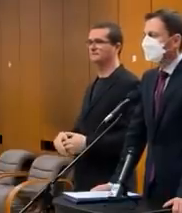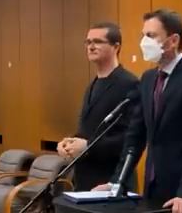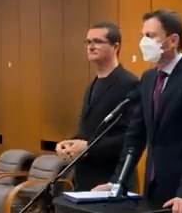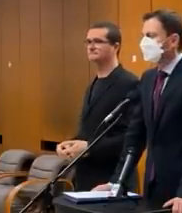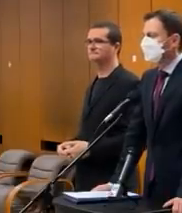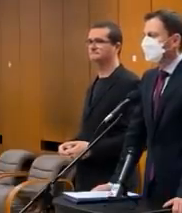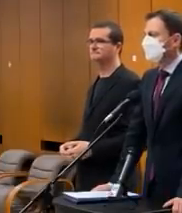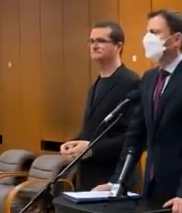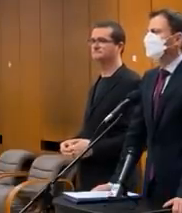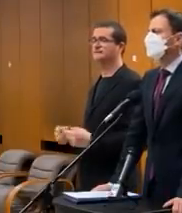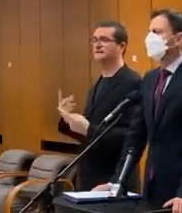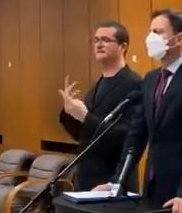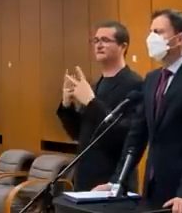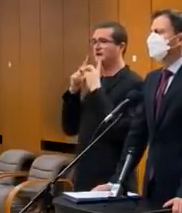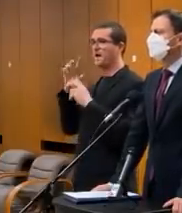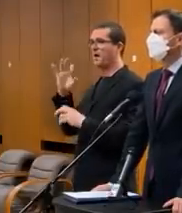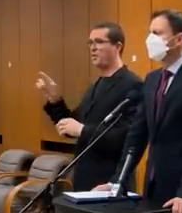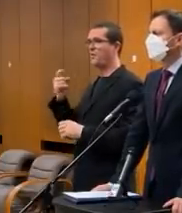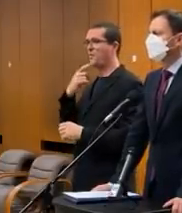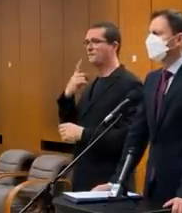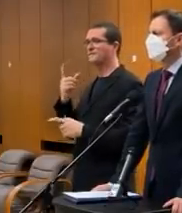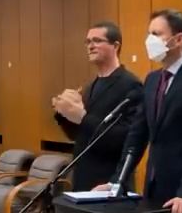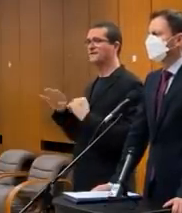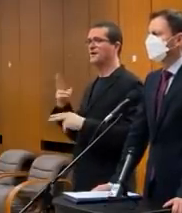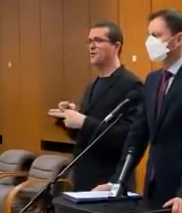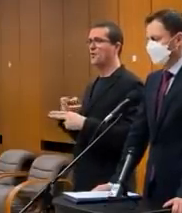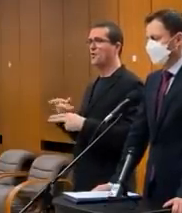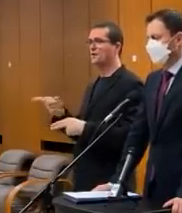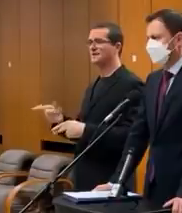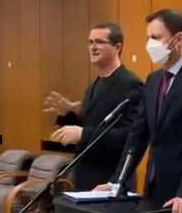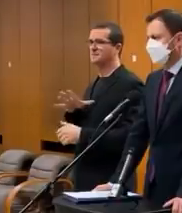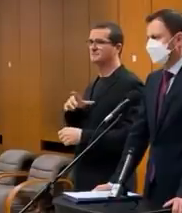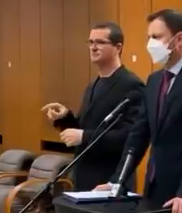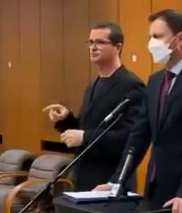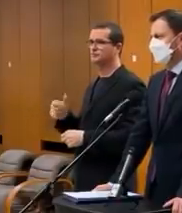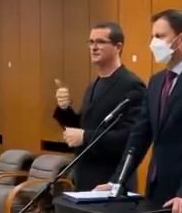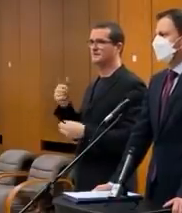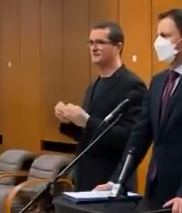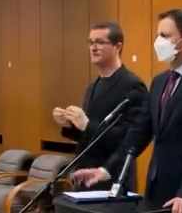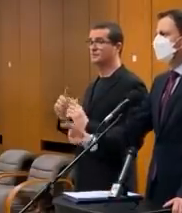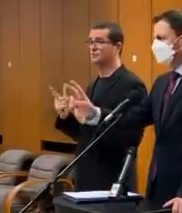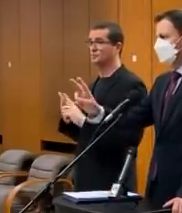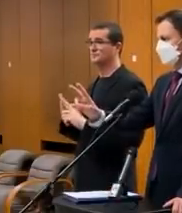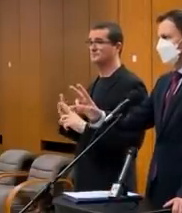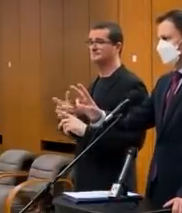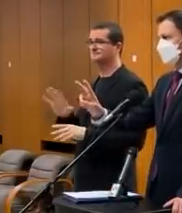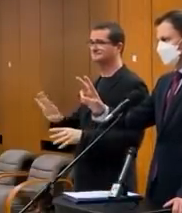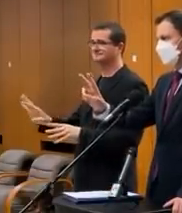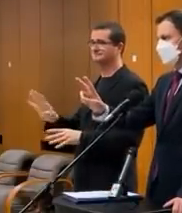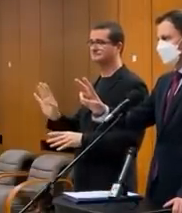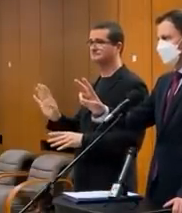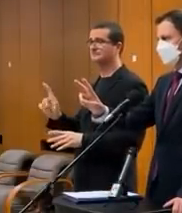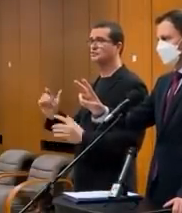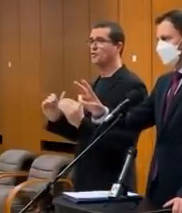Svetová zdravotnícka organizácia ho považuje za viac nákazlivých, čiže nebezpečnejších. je jedna vec. To nemusí nevyhnutne